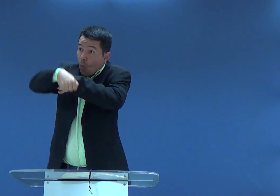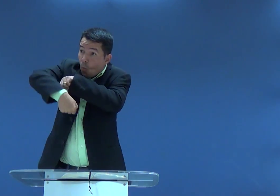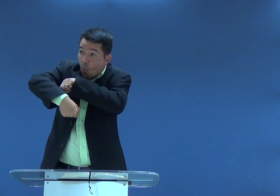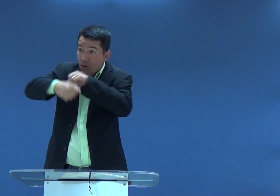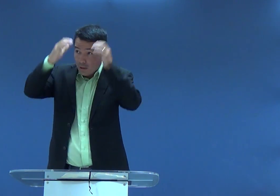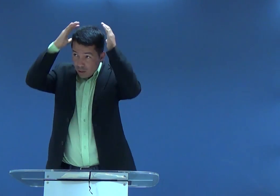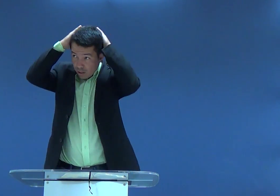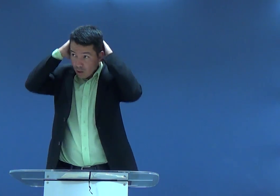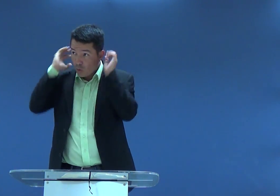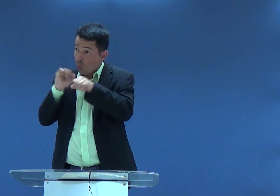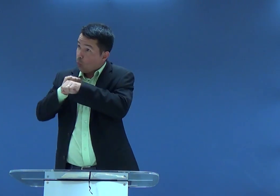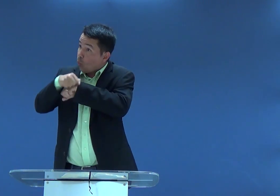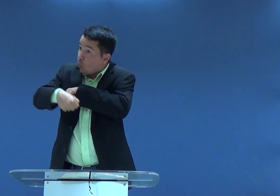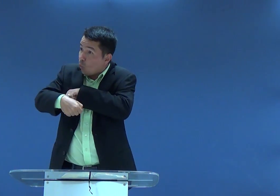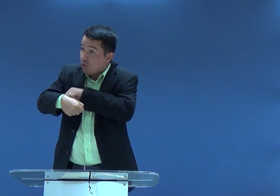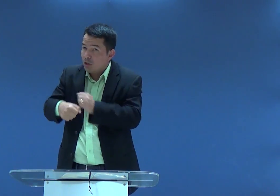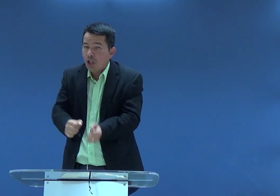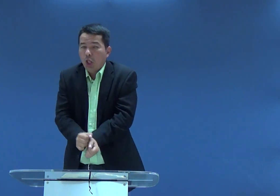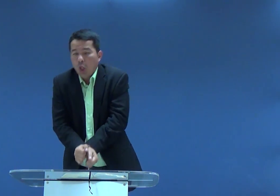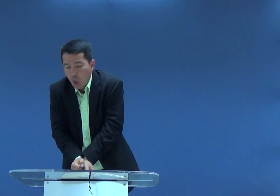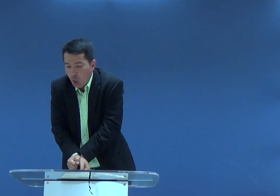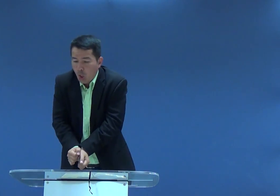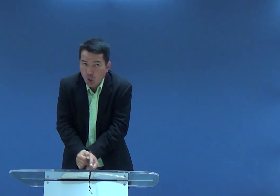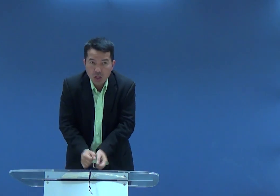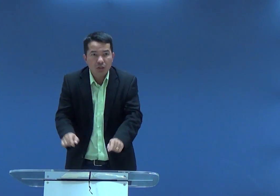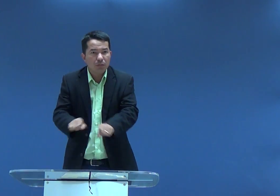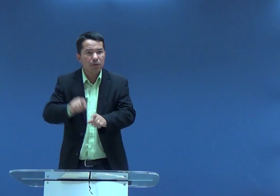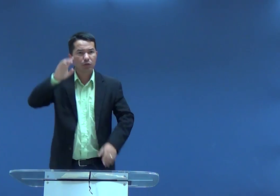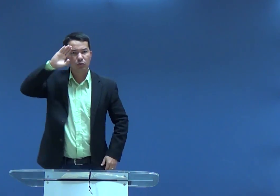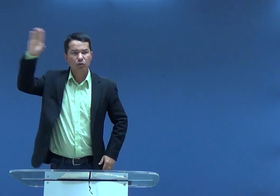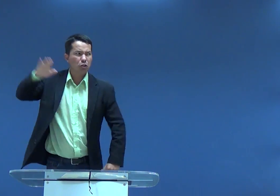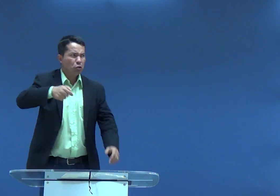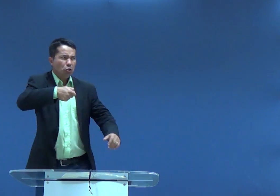se tornassem carecas, se perdesse seus cabelos, ele perderia a sua força.